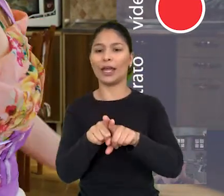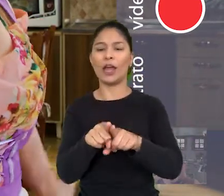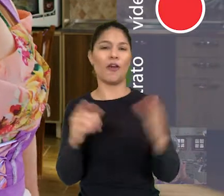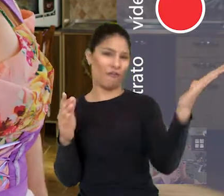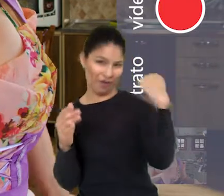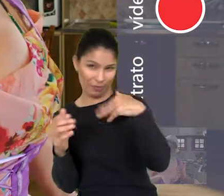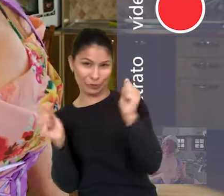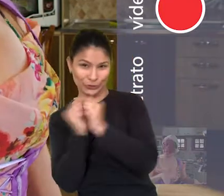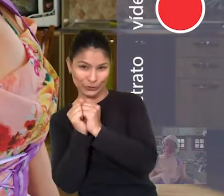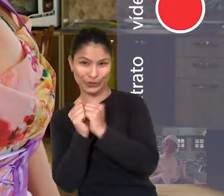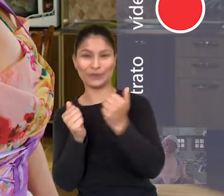comigo? Andiamo.